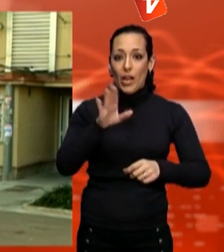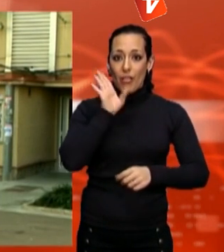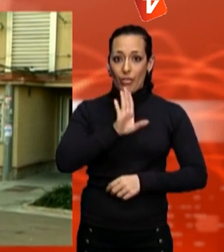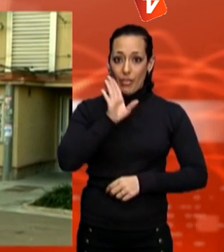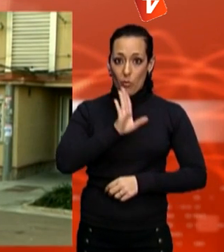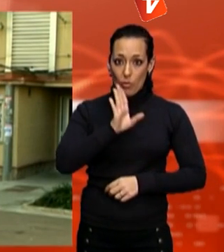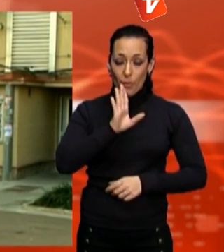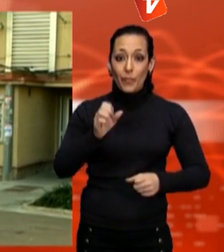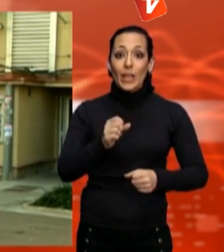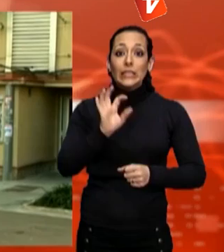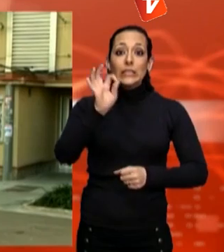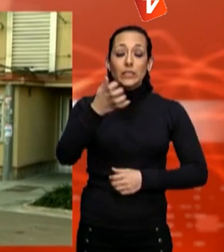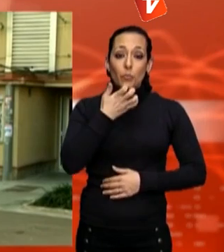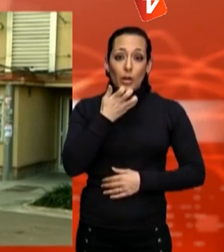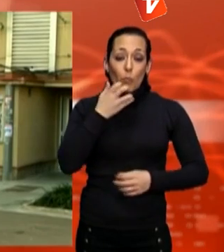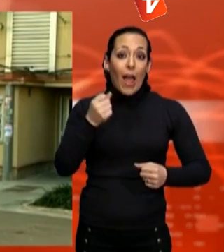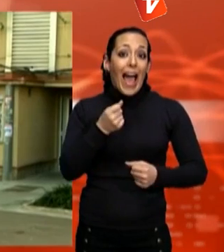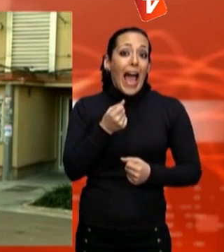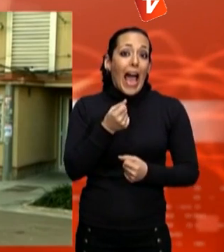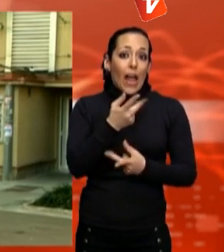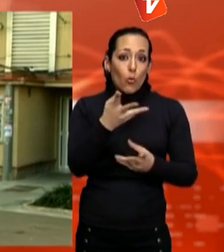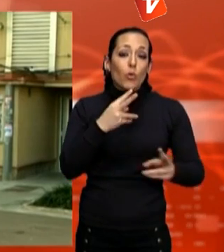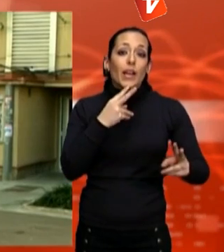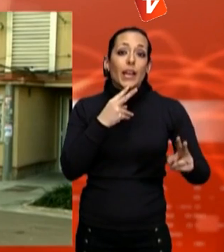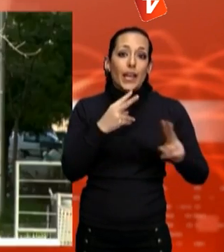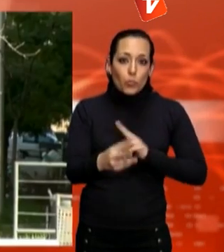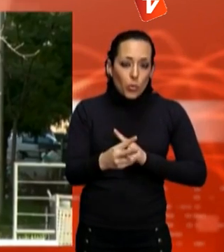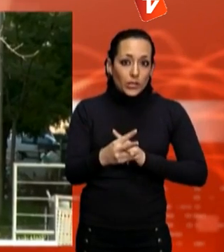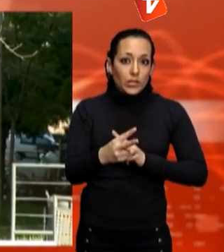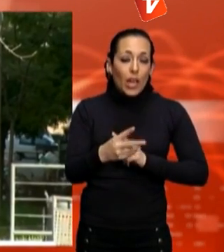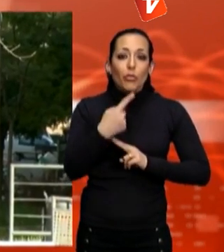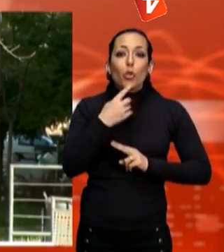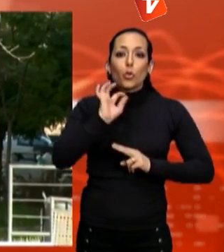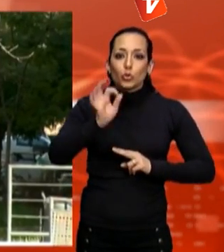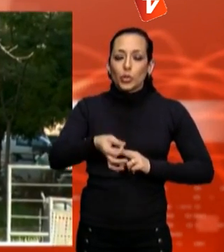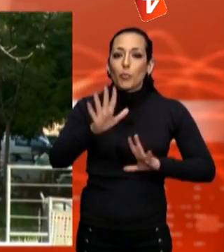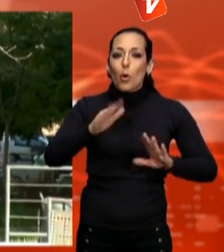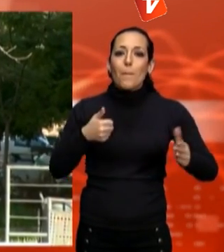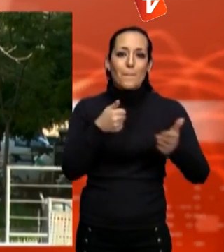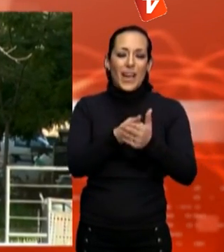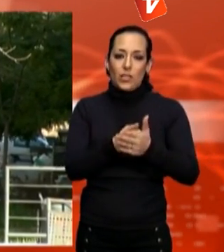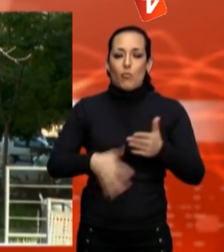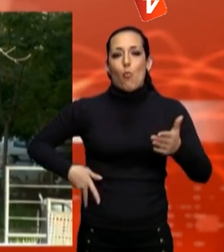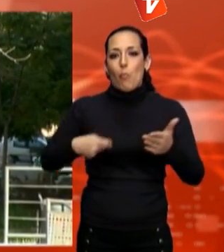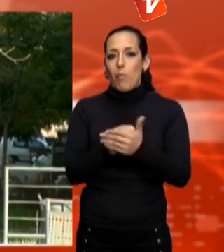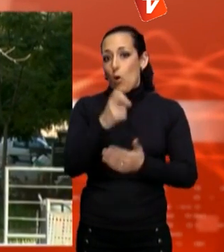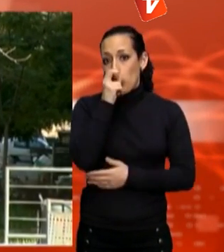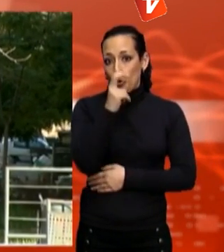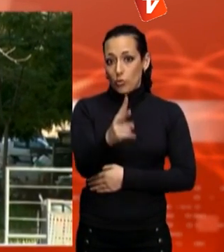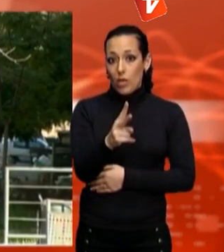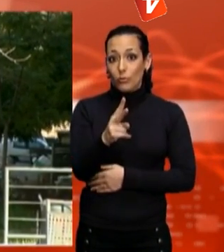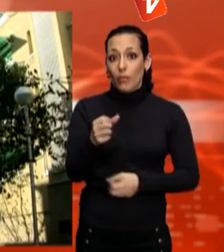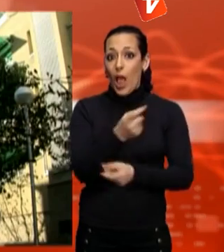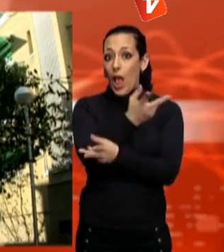se niegan a pagar más de dos años a pesar de que la deuda sea de cuatro o de cinco. Els veïns denuncien les dificultats per aconseguir que els